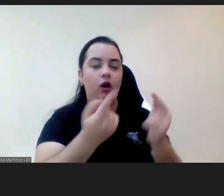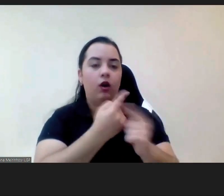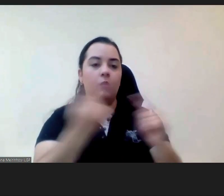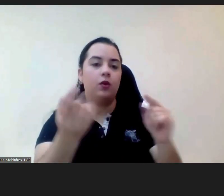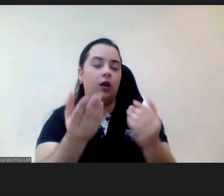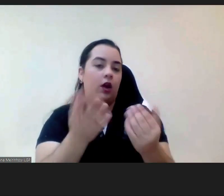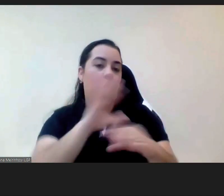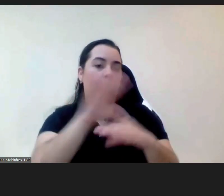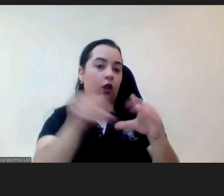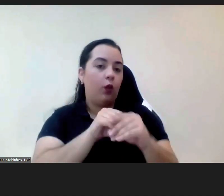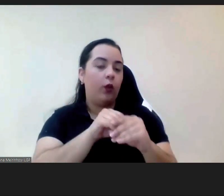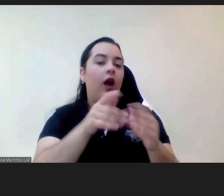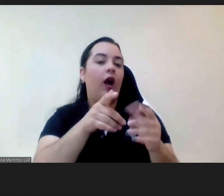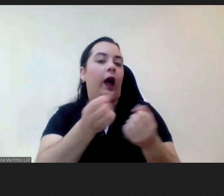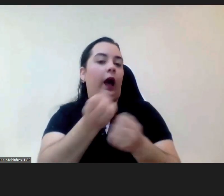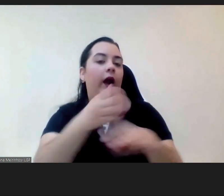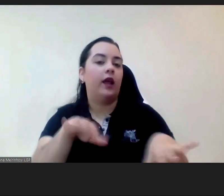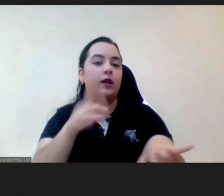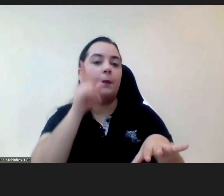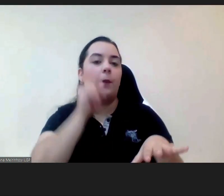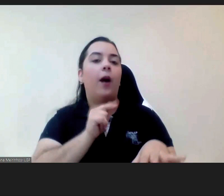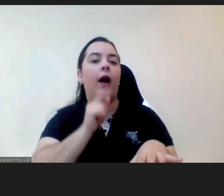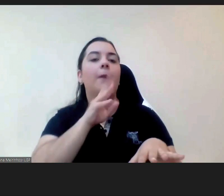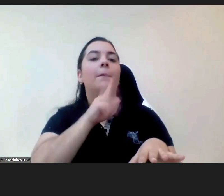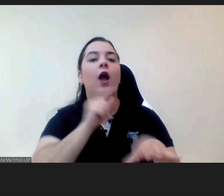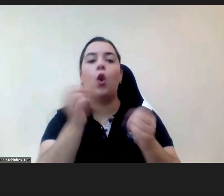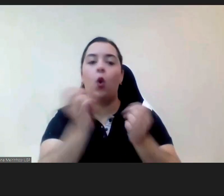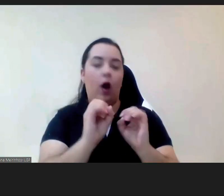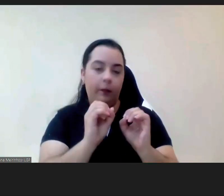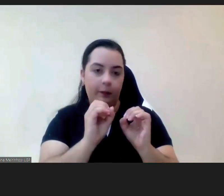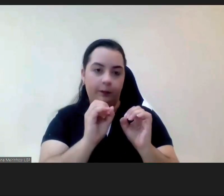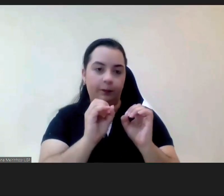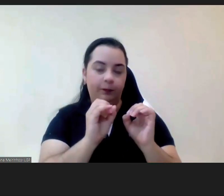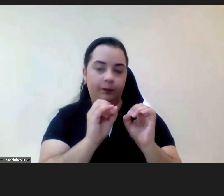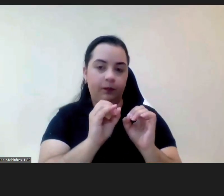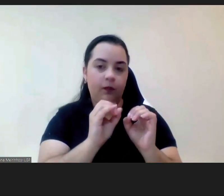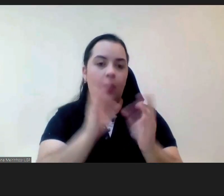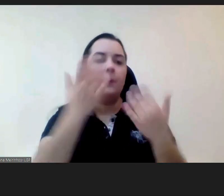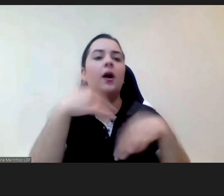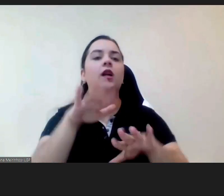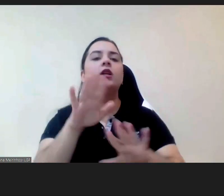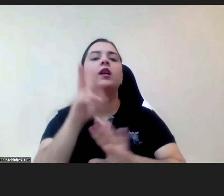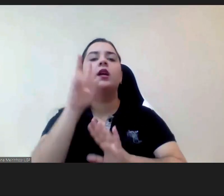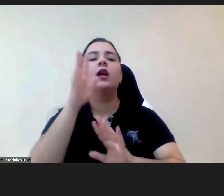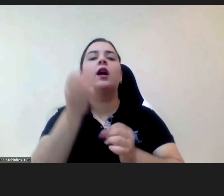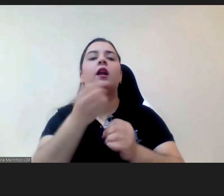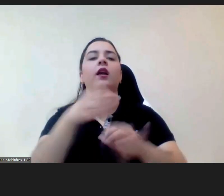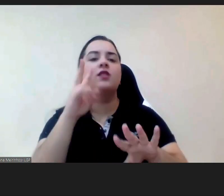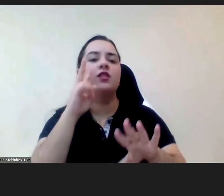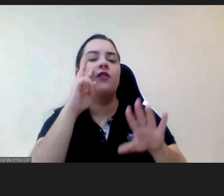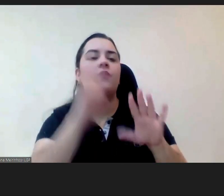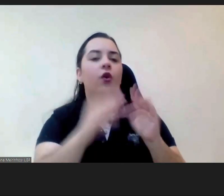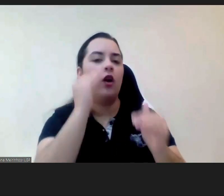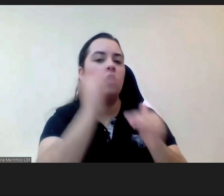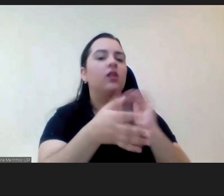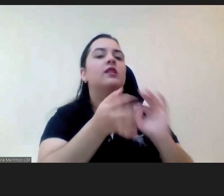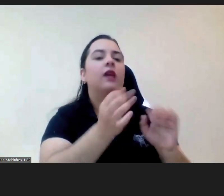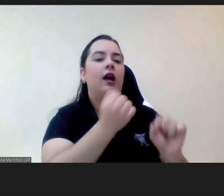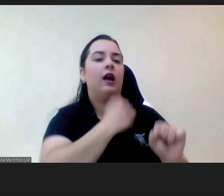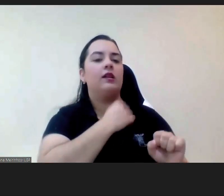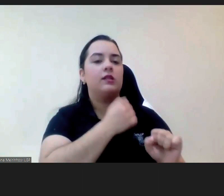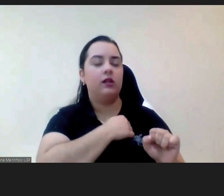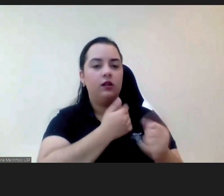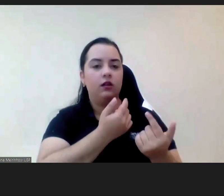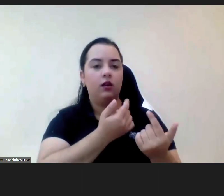crianças que assistiam às vezes maus-tratos gravíssimos com lesões